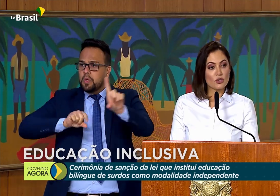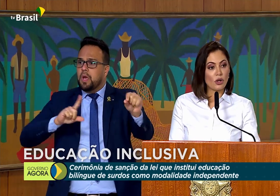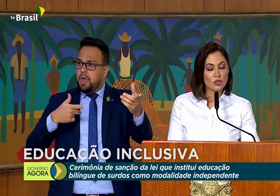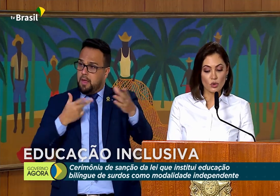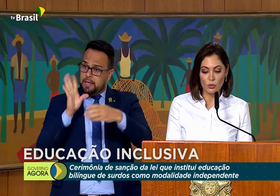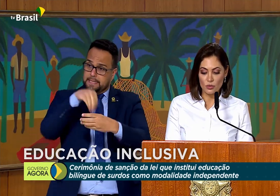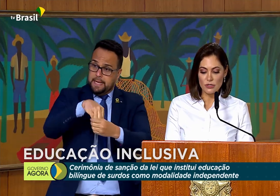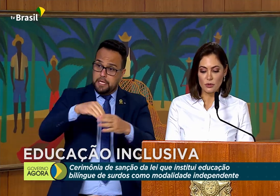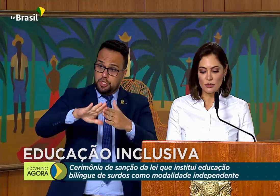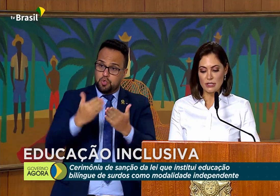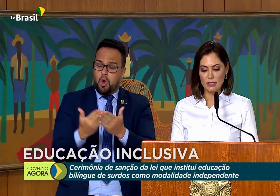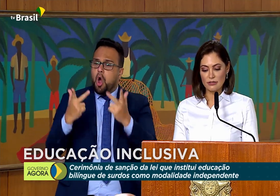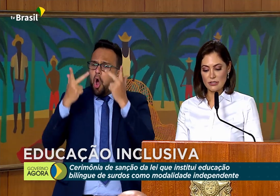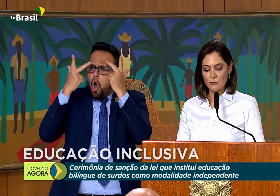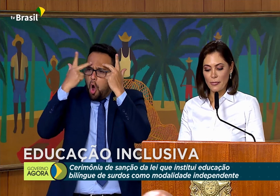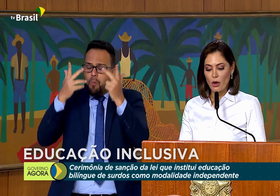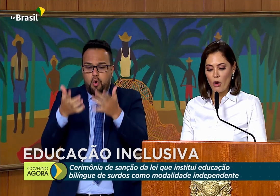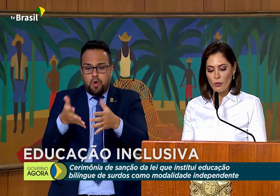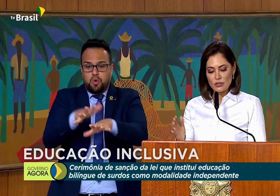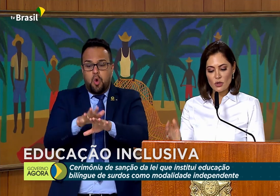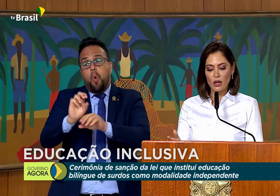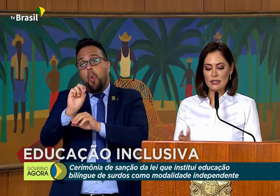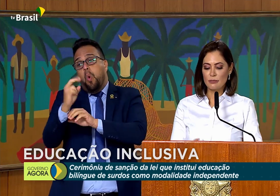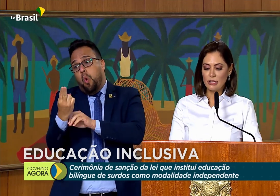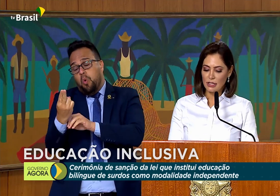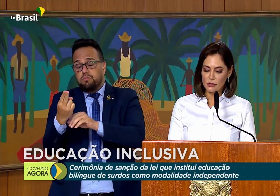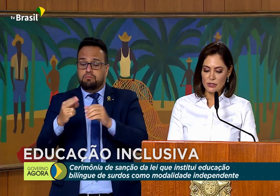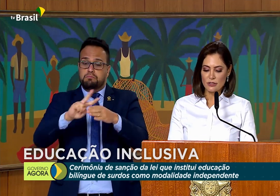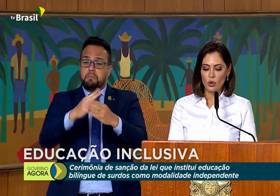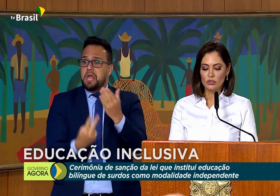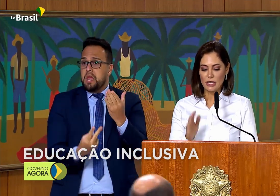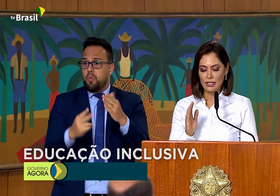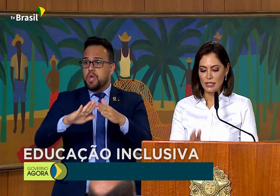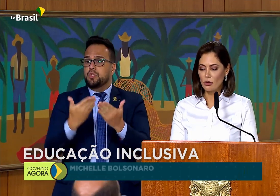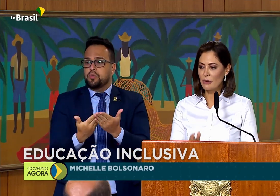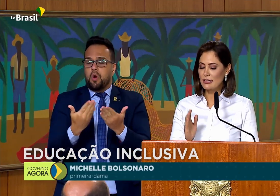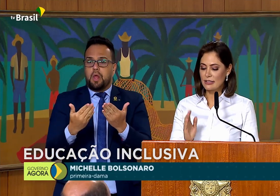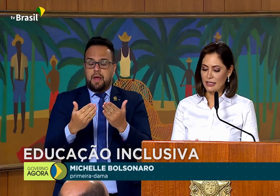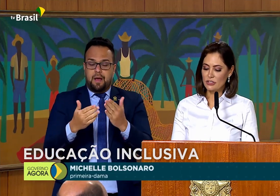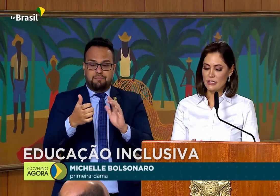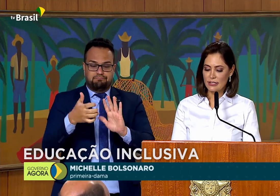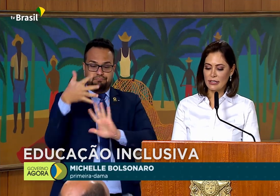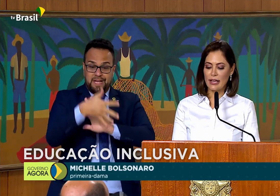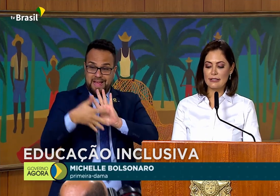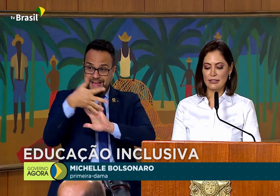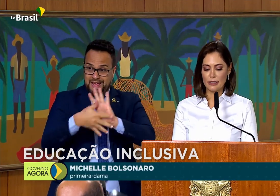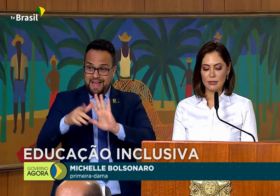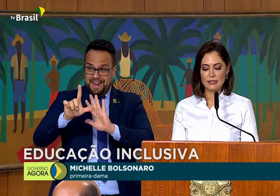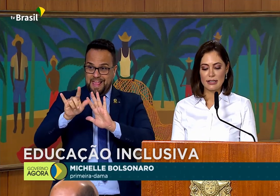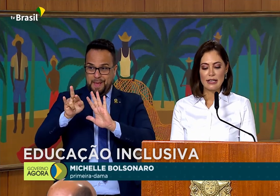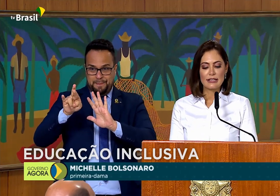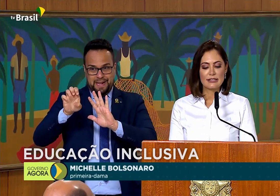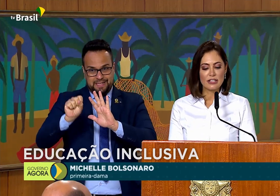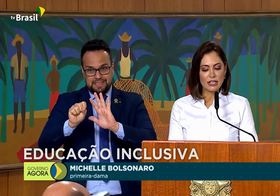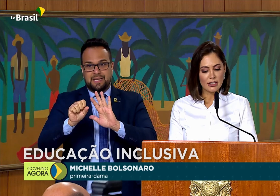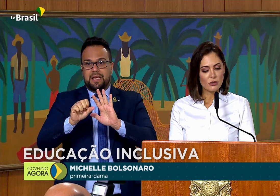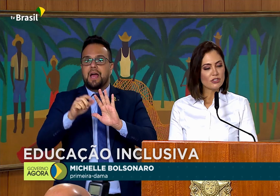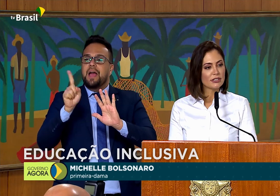em escolas comuns inclusivas ou em escolas bilingües, onde a língua brasileira de sinais libras seja a língua de